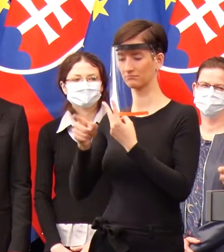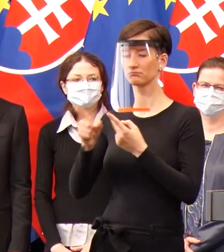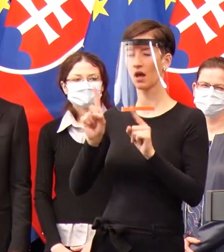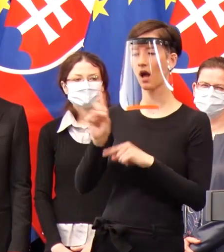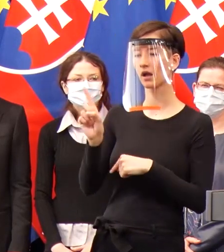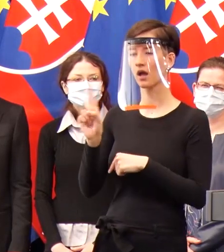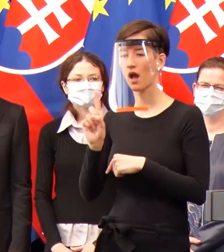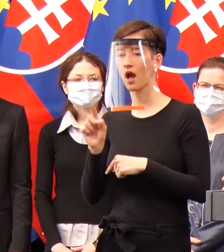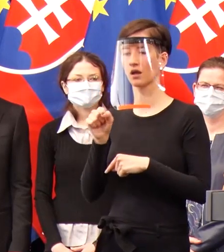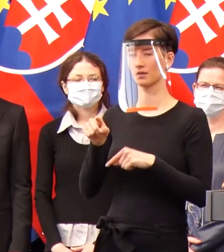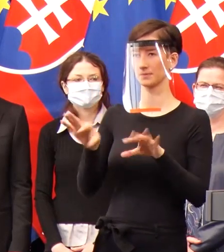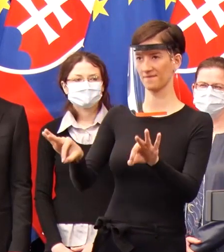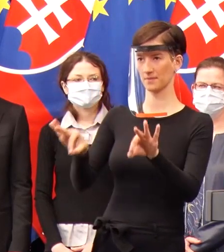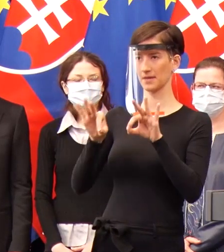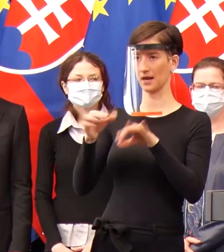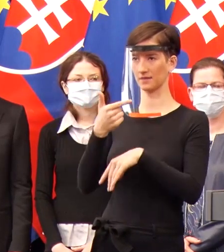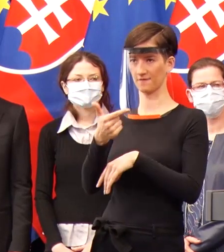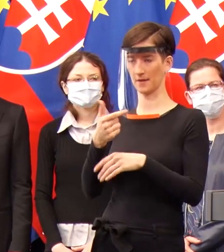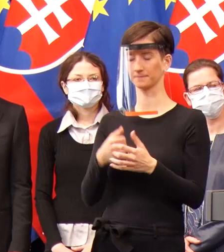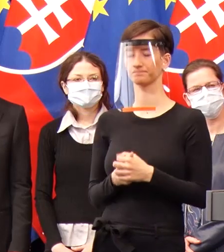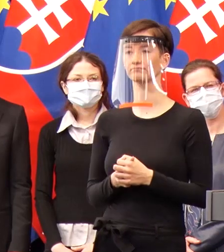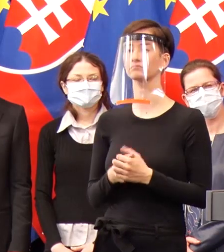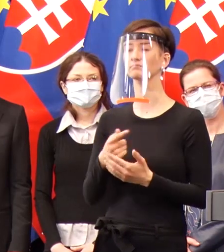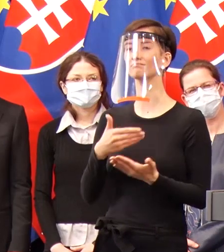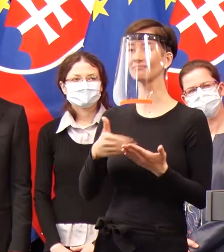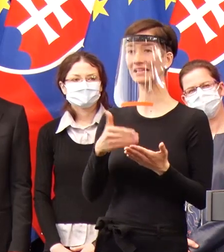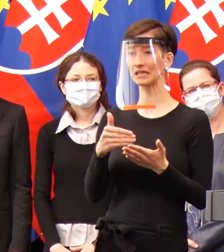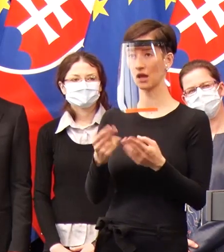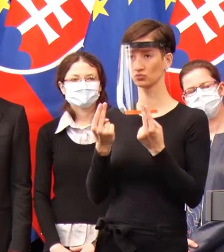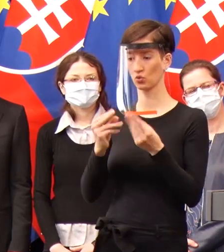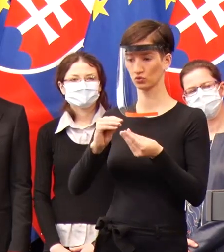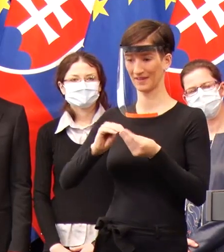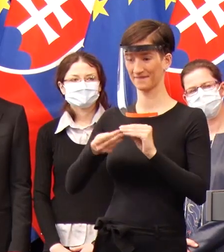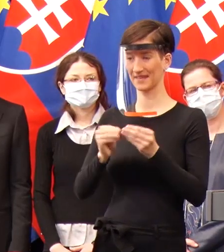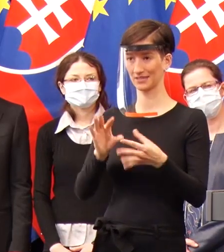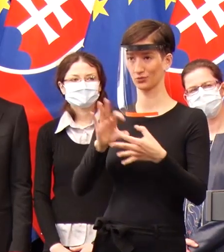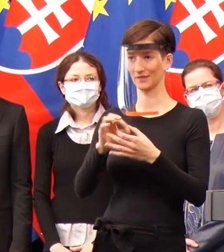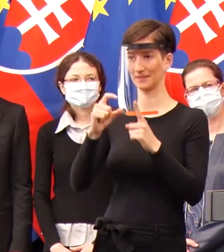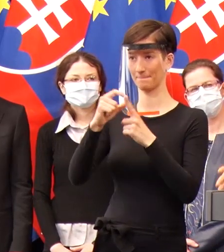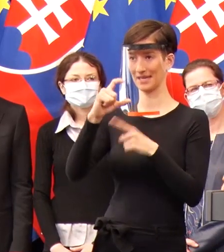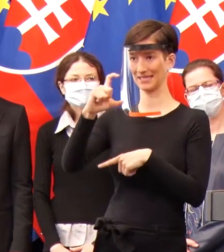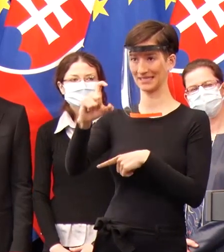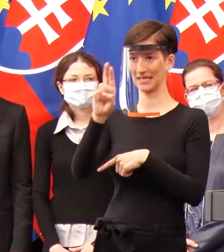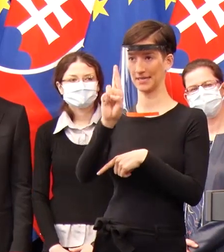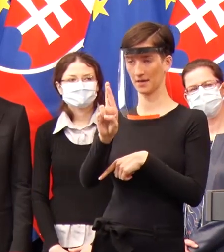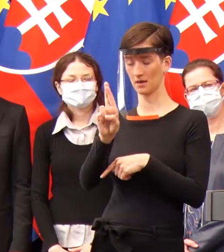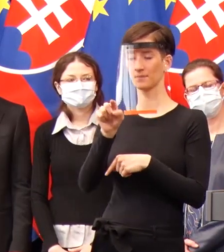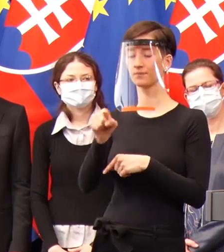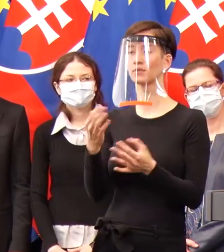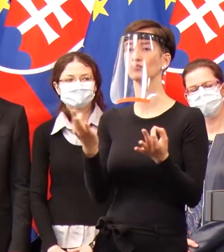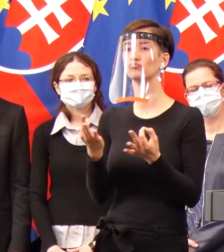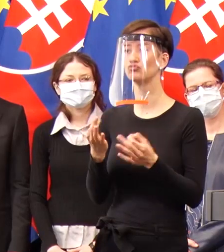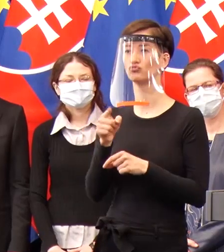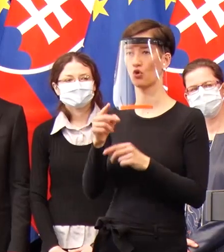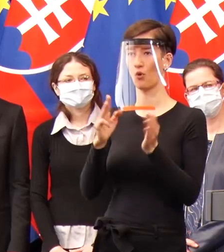iné komponenty. A druhý veľmi dôležitý komponent tej PCR sady je tzv. master mix, ktorý vlastne